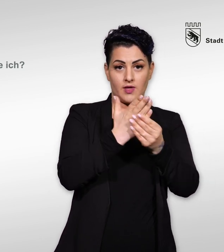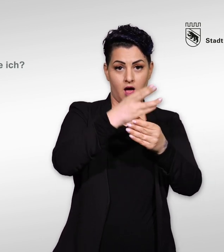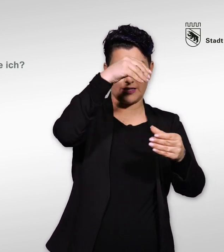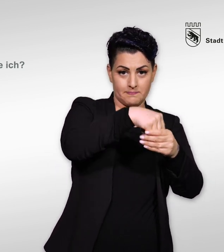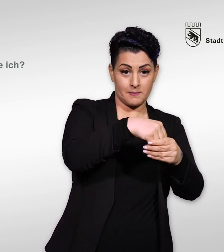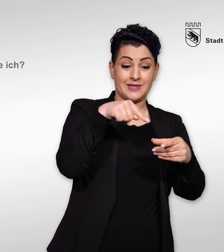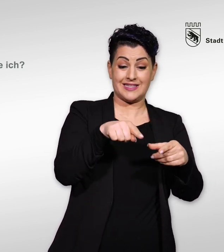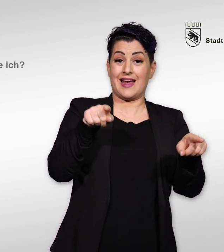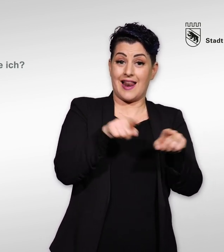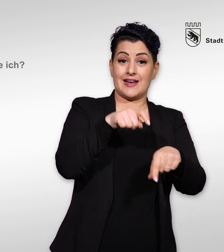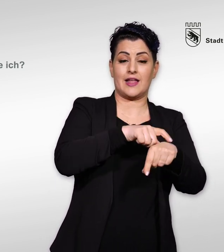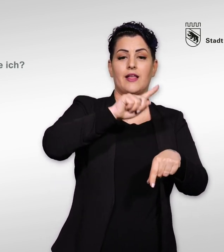auch das Antwortkuvert.